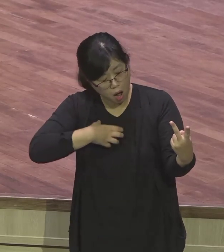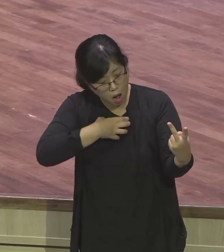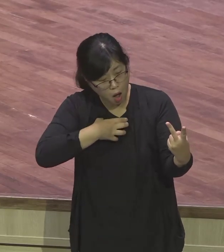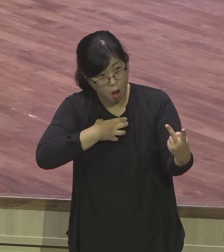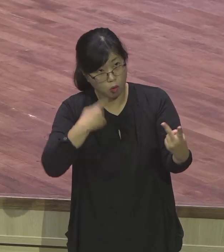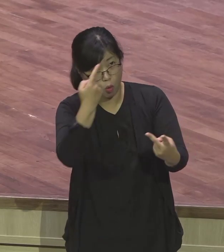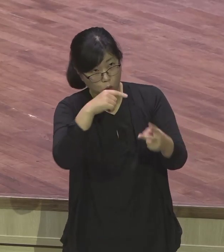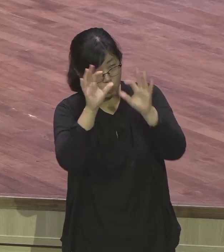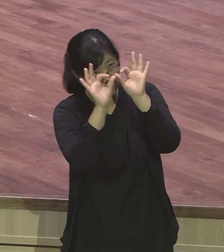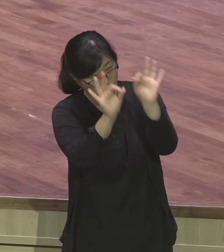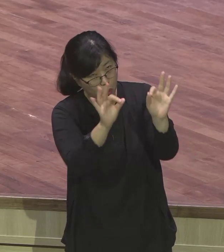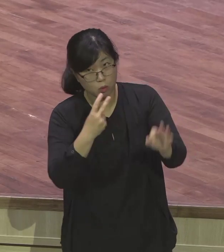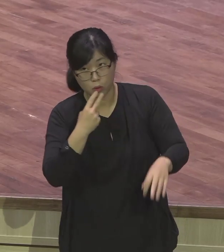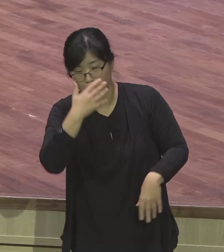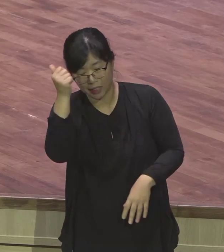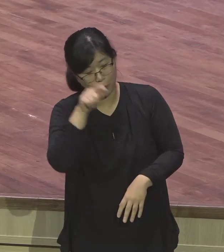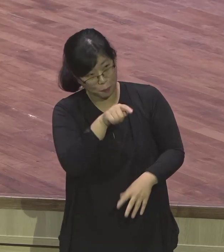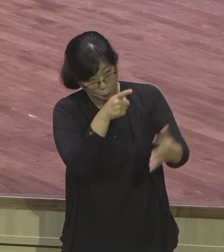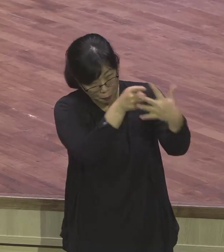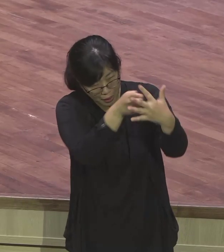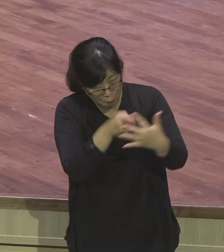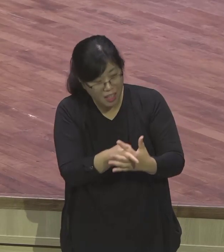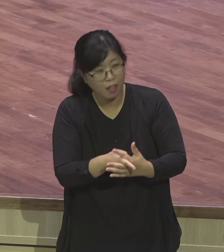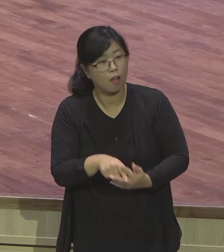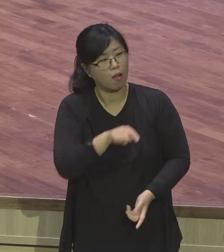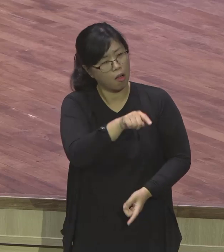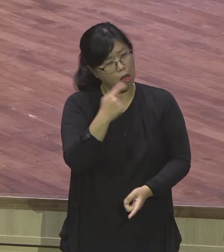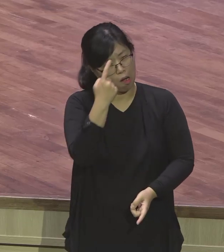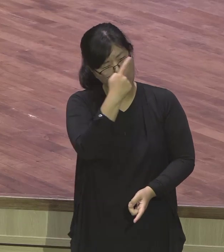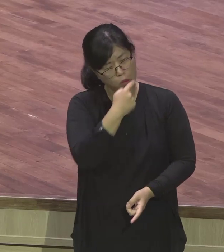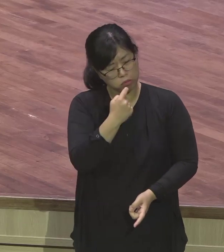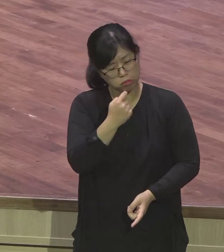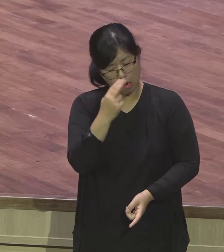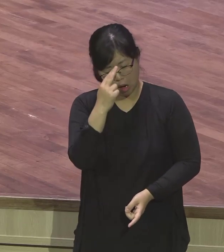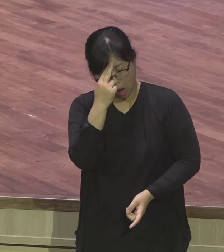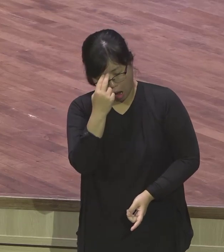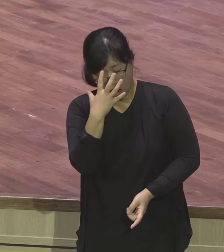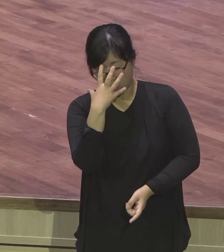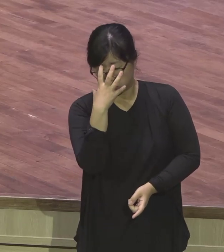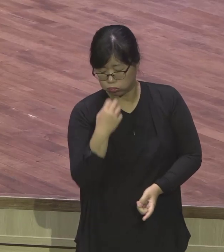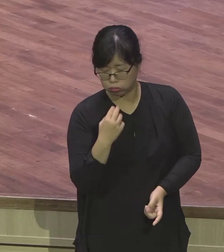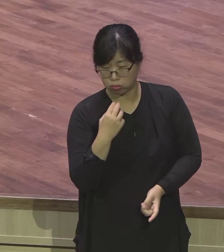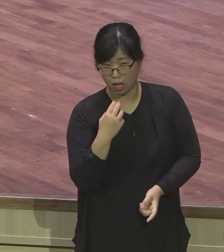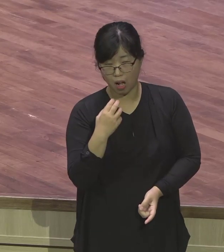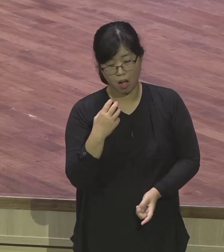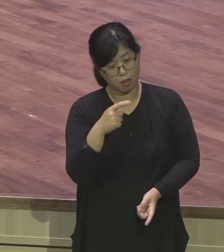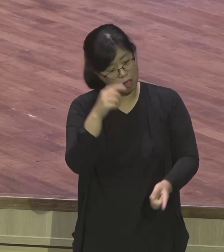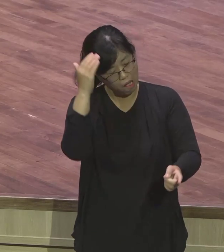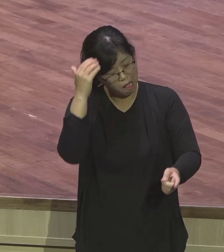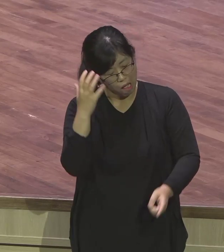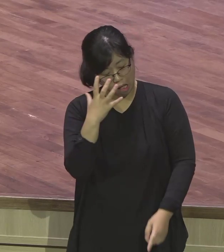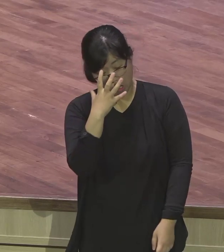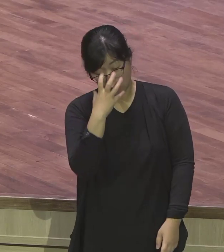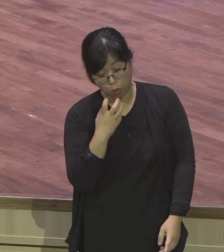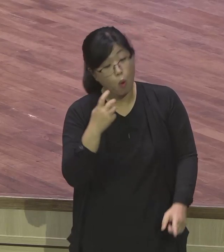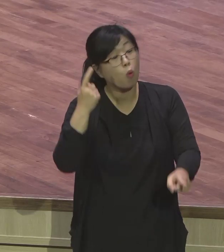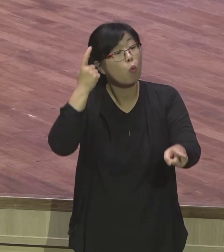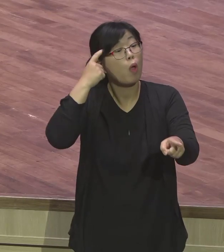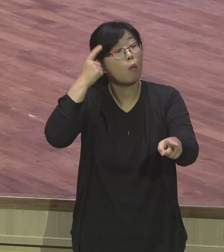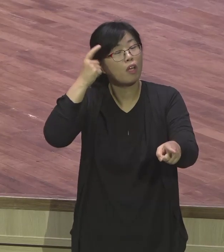묻습니다. 오늘날 보니까 두 장관이 보니까 얼굴이 완전히 사색이란 말이에요. 이상해가지고 묻습니다. 40장 7절로 8절입니다.